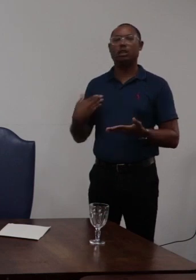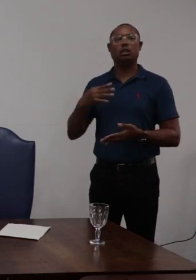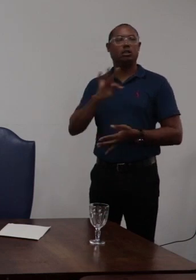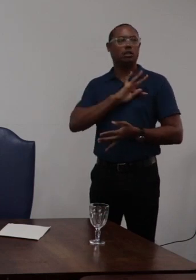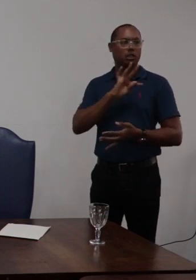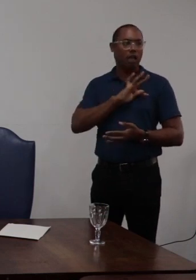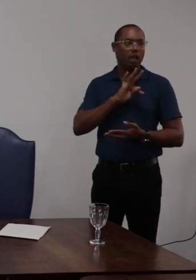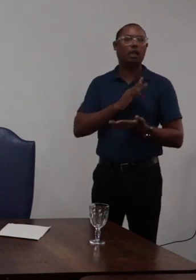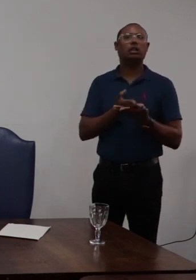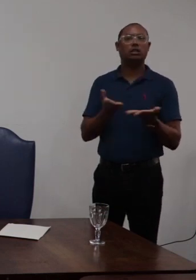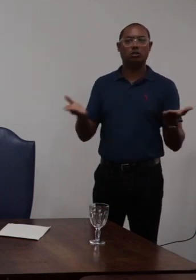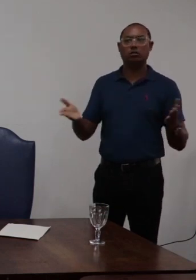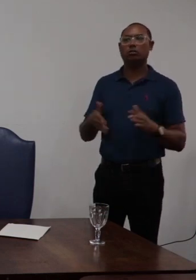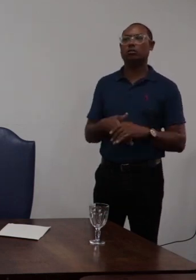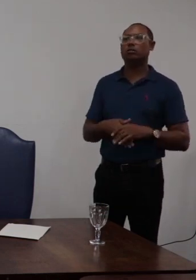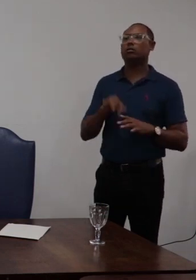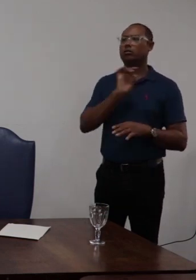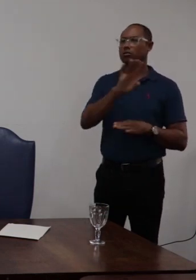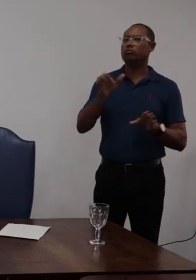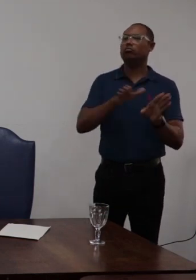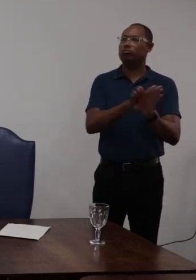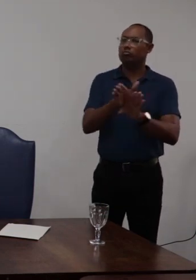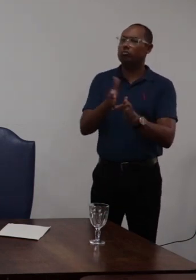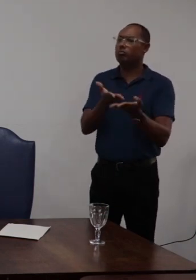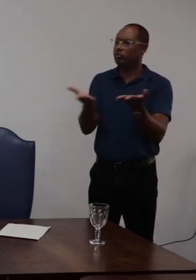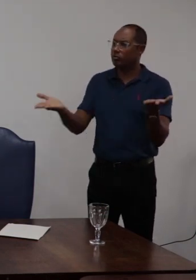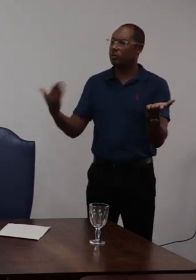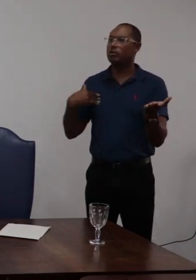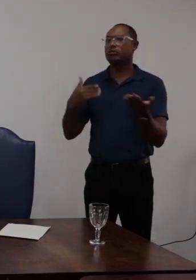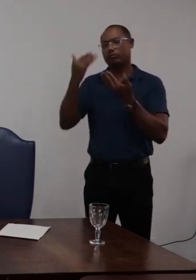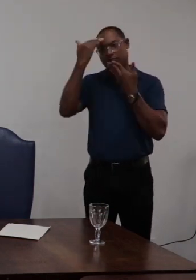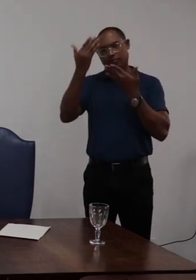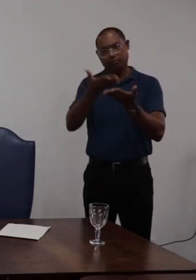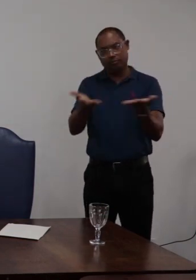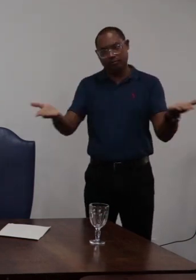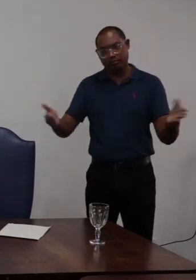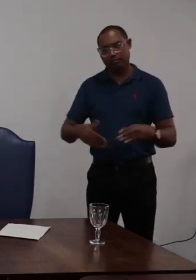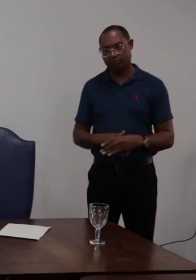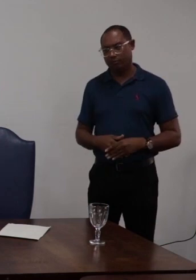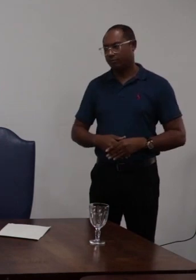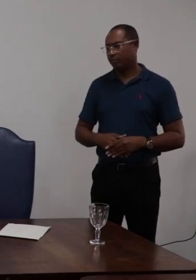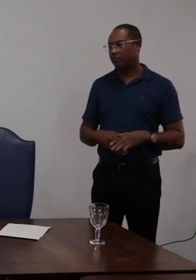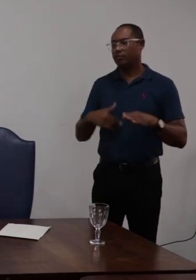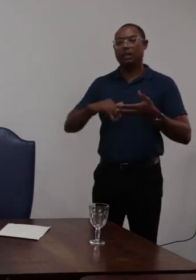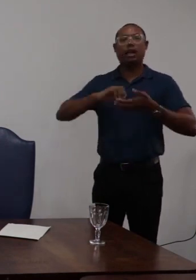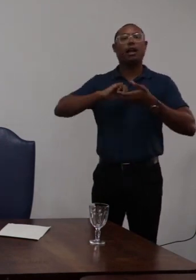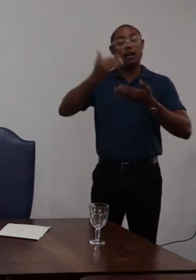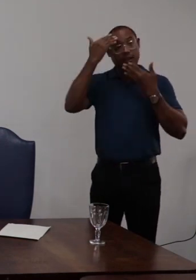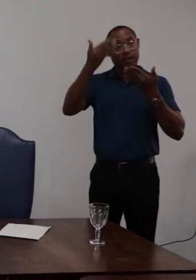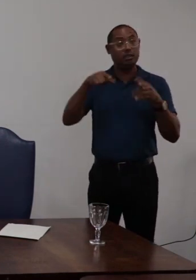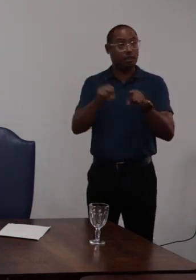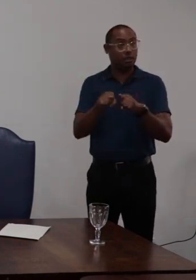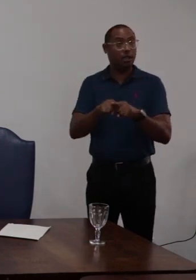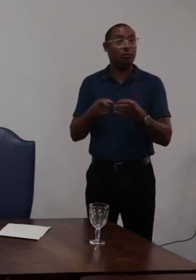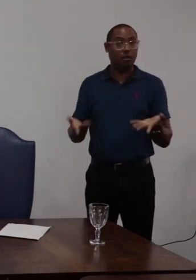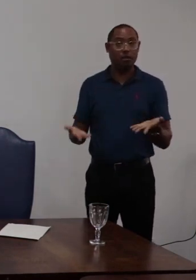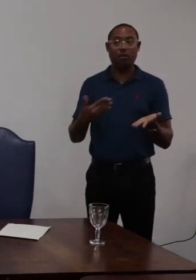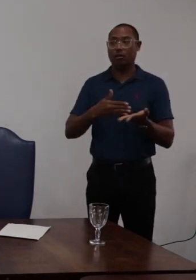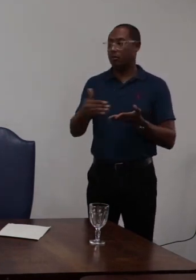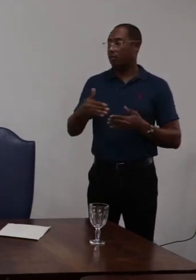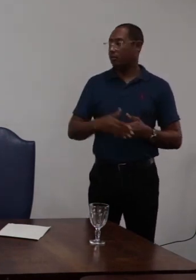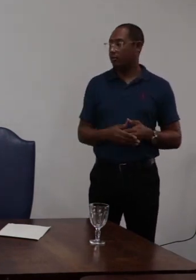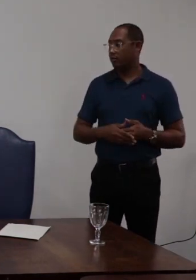servidores técnicos portanto a cada conselheiro e conselheira aqui presente agradecer também aqui a